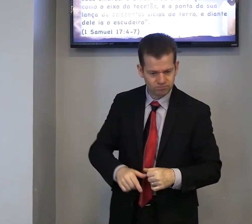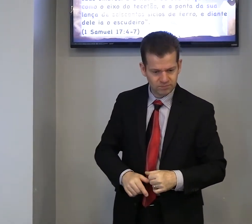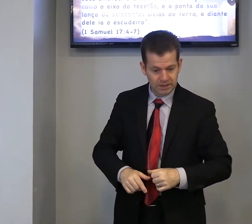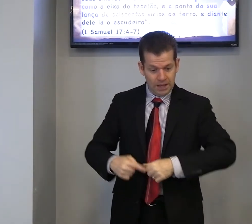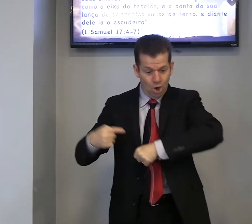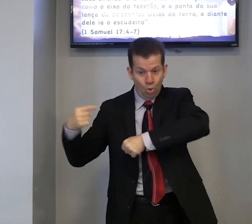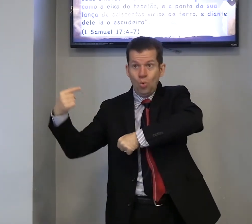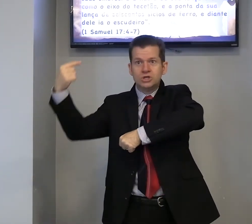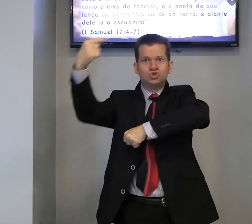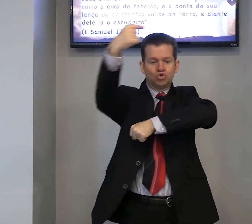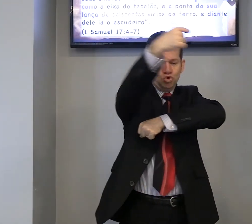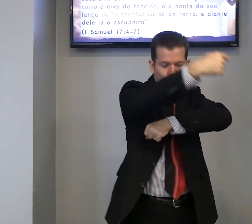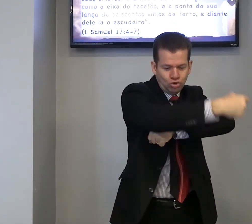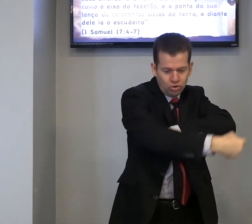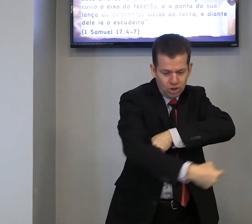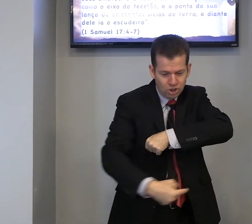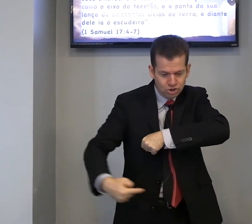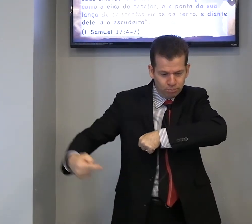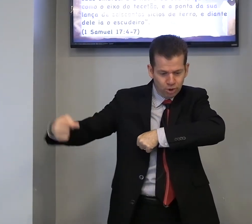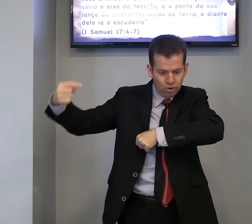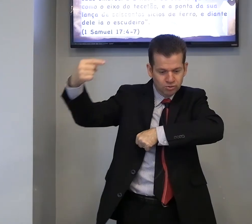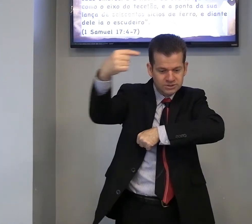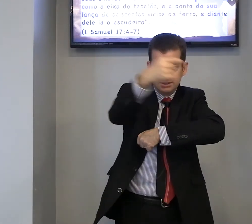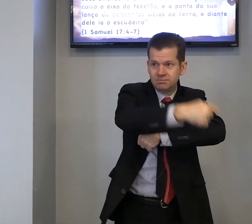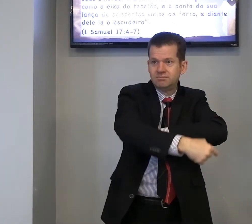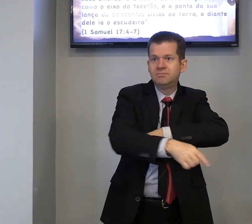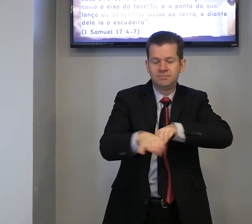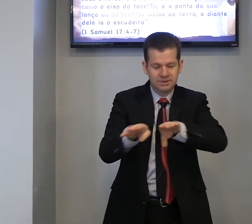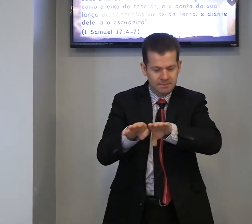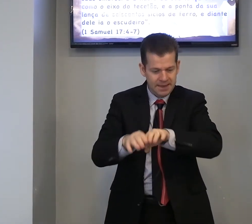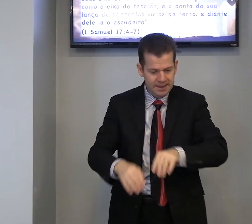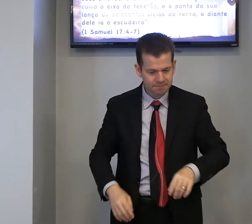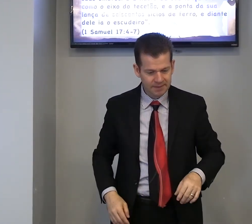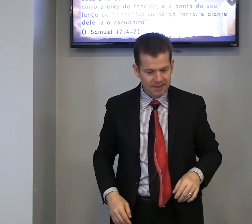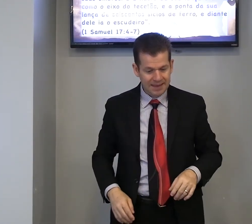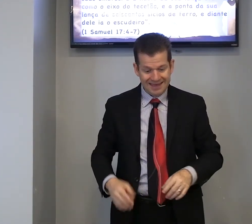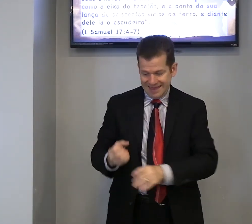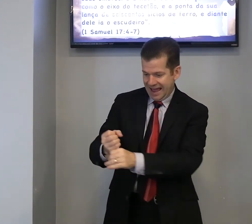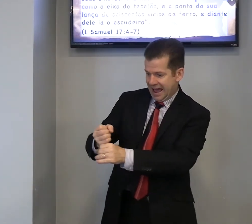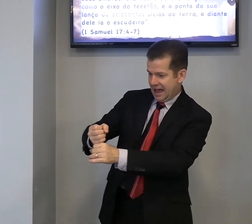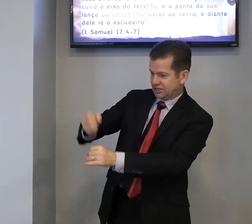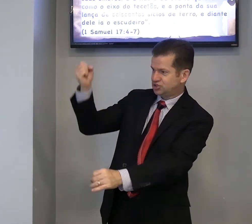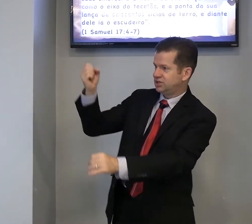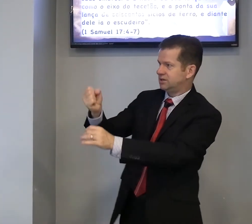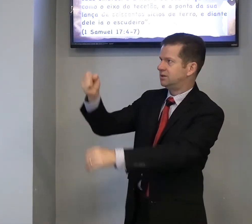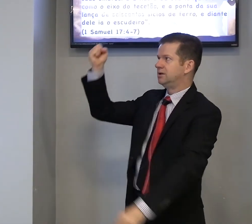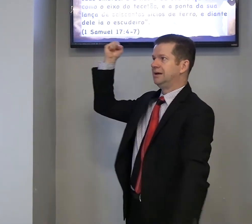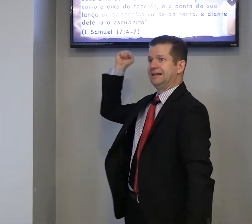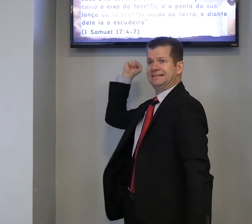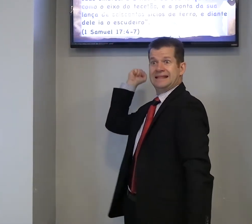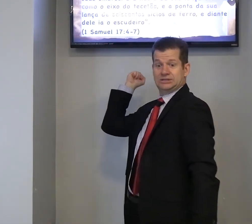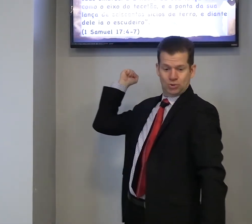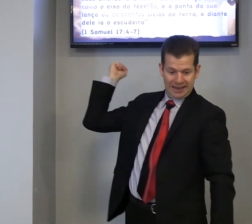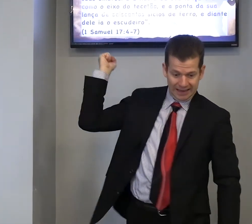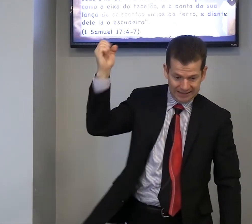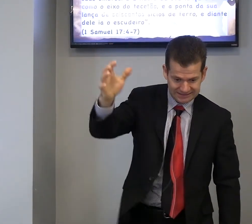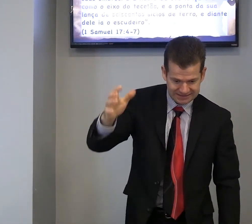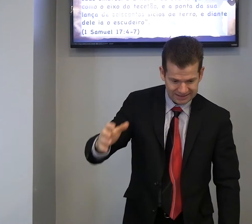um escudo, de bronze, também, e a haste, da sua lança,